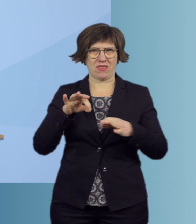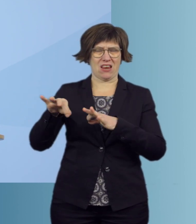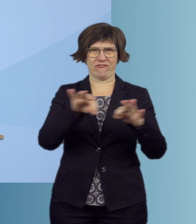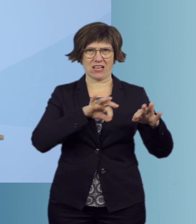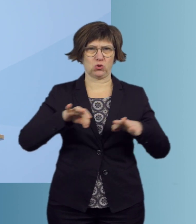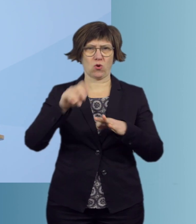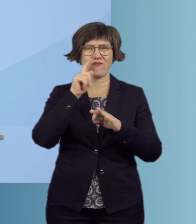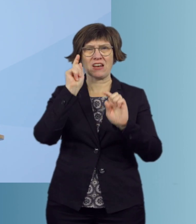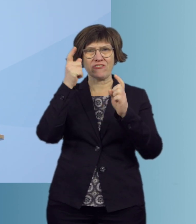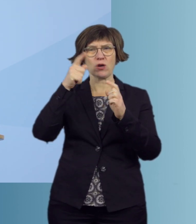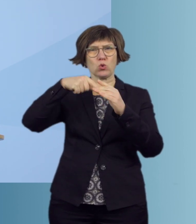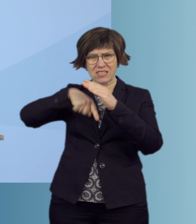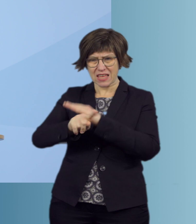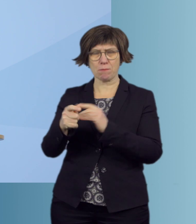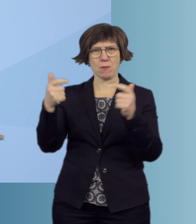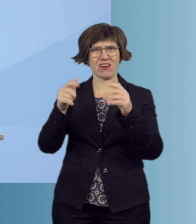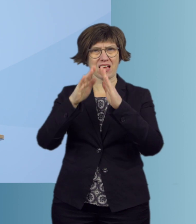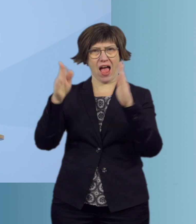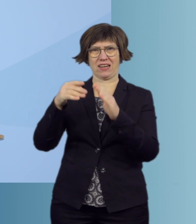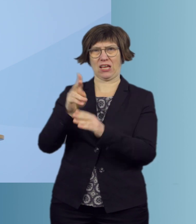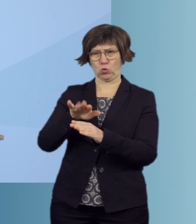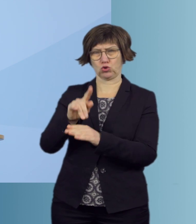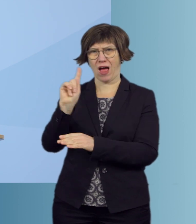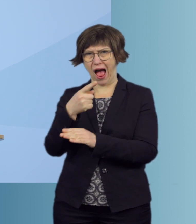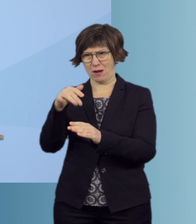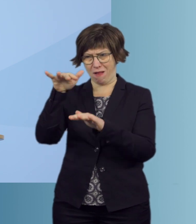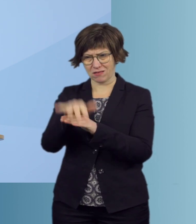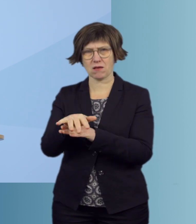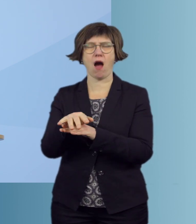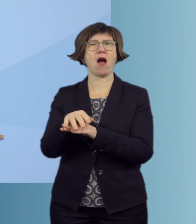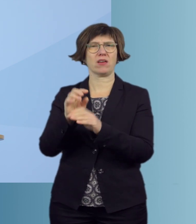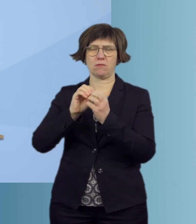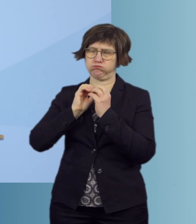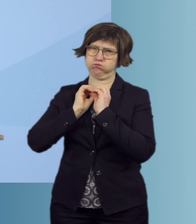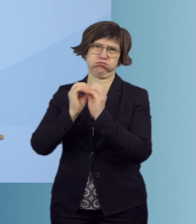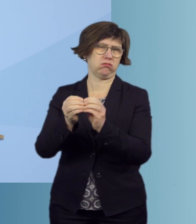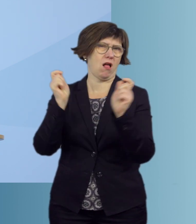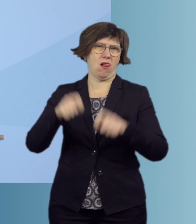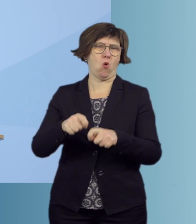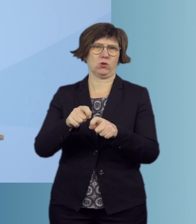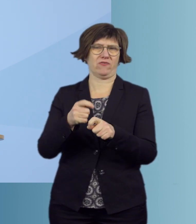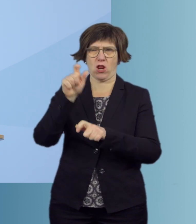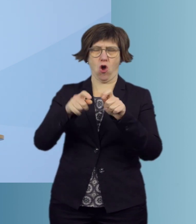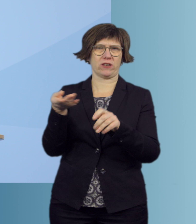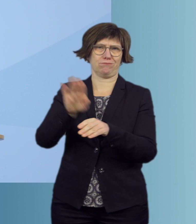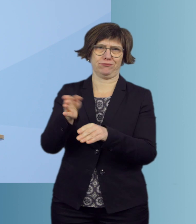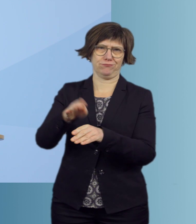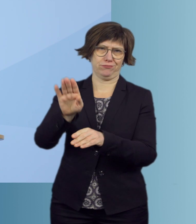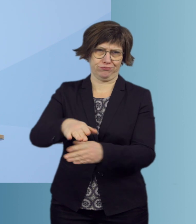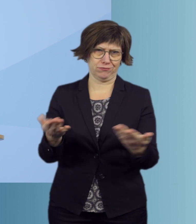Virus einmal in einer Pflegeeinrichtung ist, dann dort eben auch brutal zuschlägt. Und